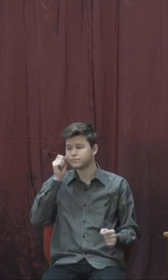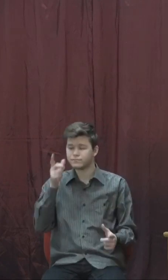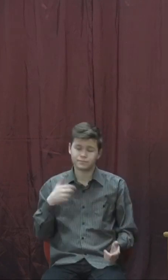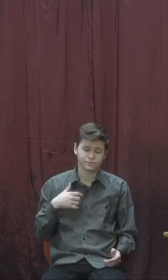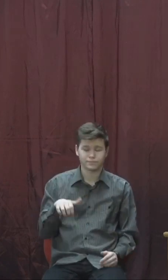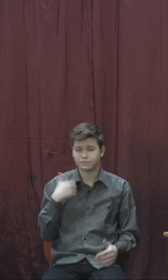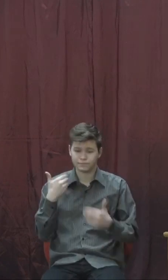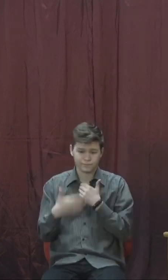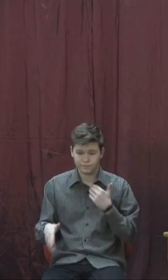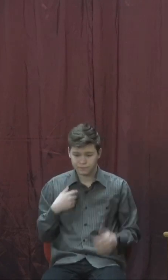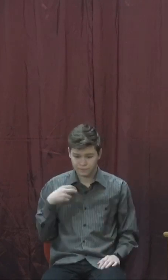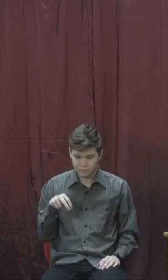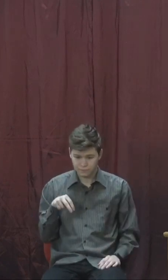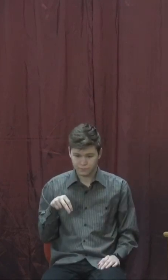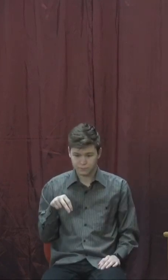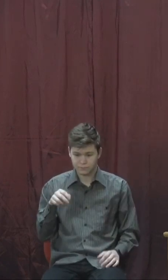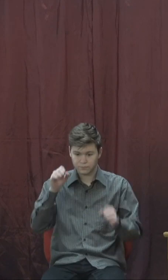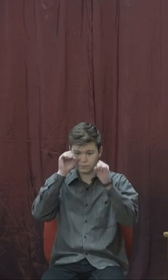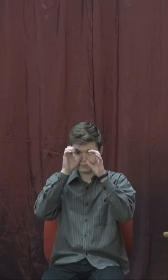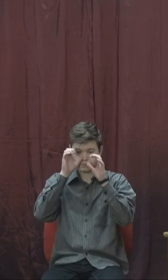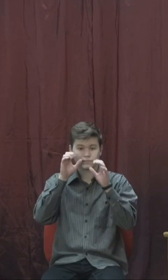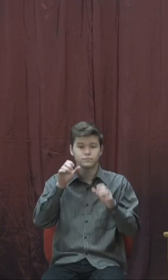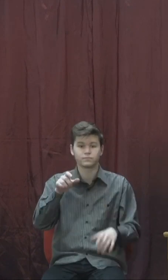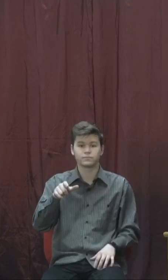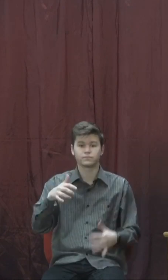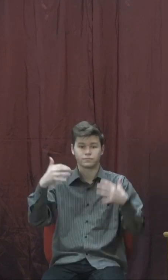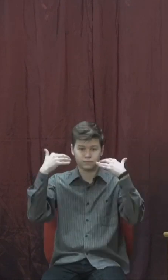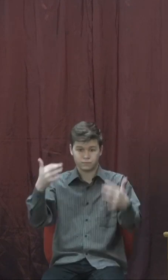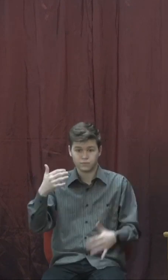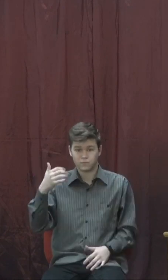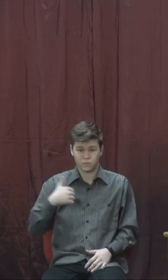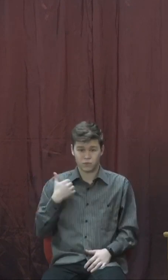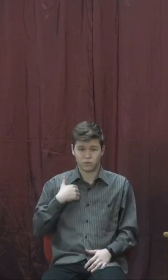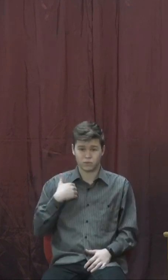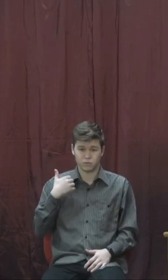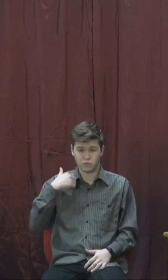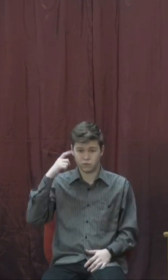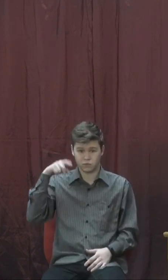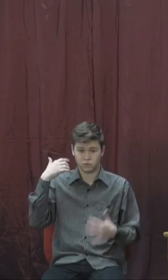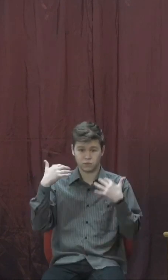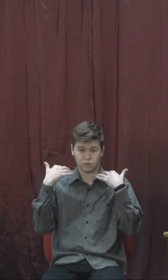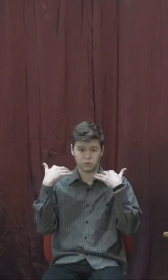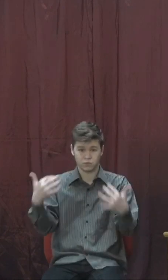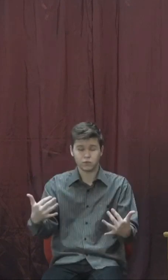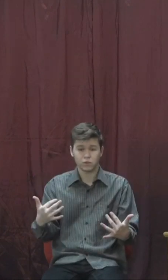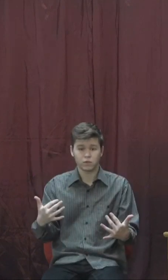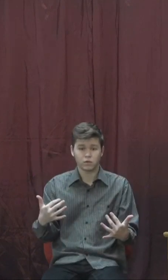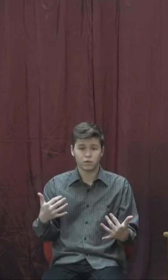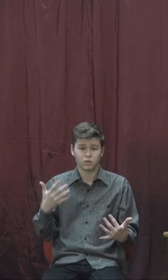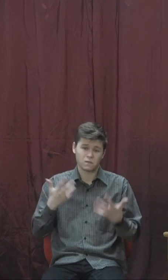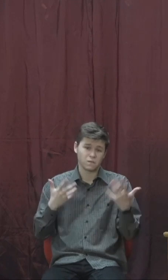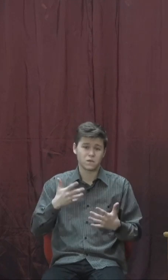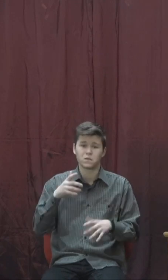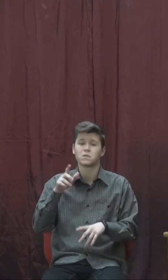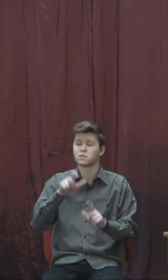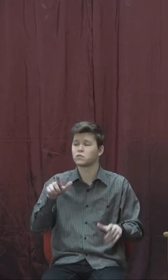Багато ворогів оточили і прибіг до Єлисея. Я думаю, що люди, які в місті, коли побачили